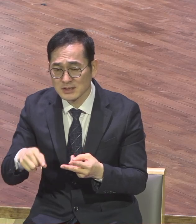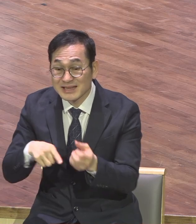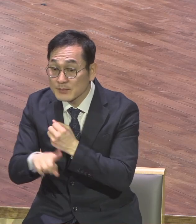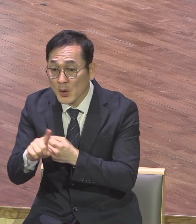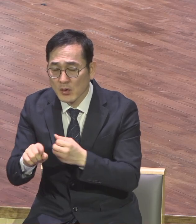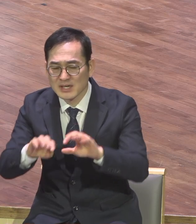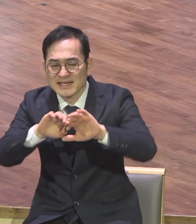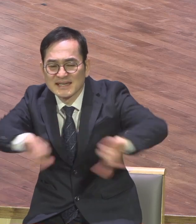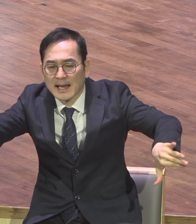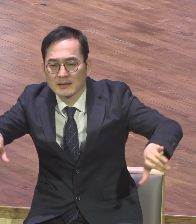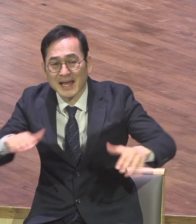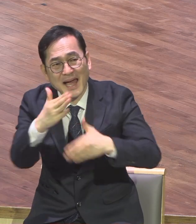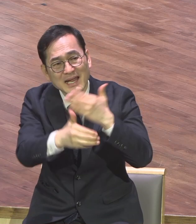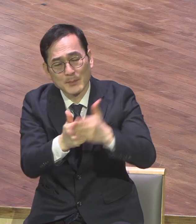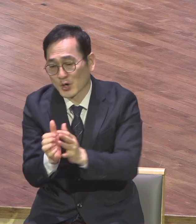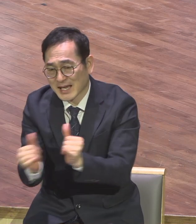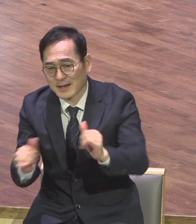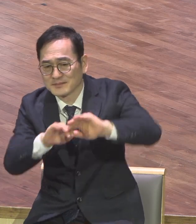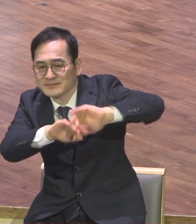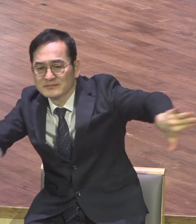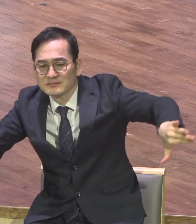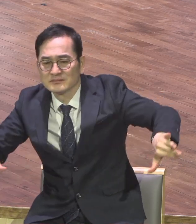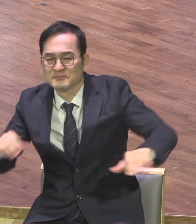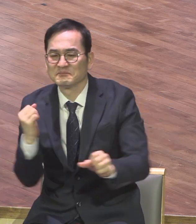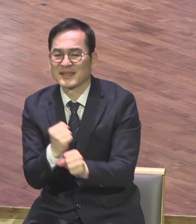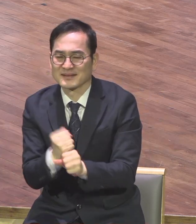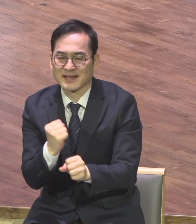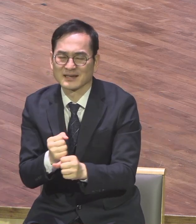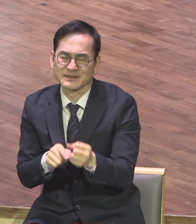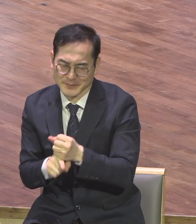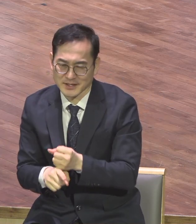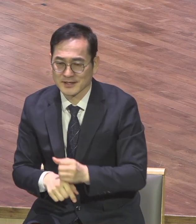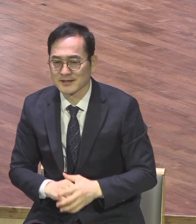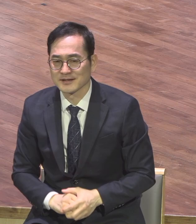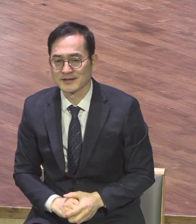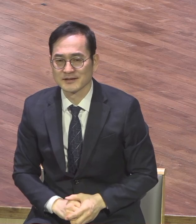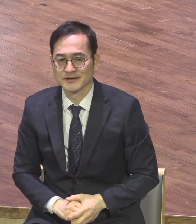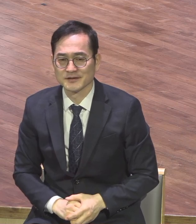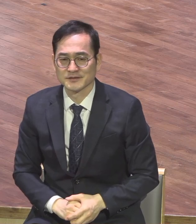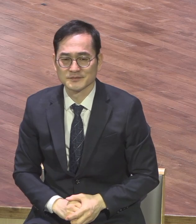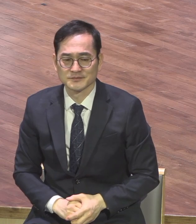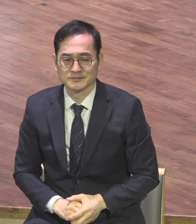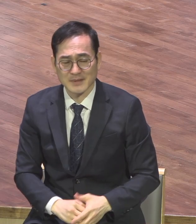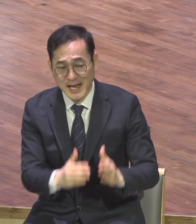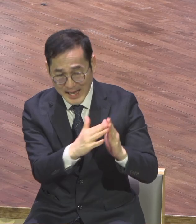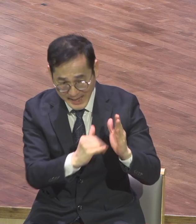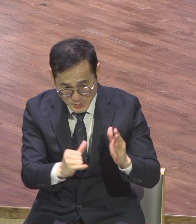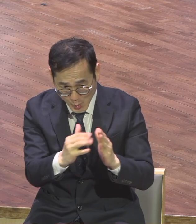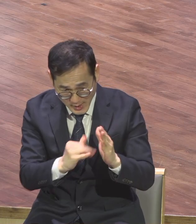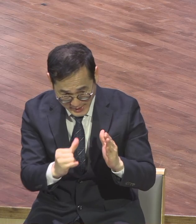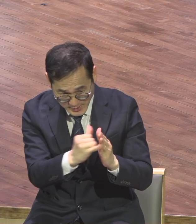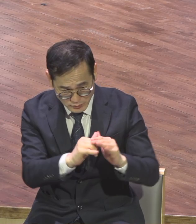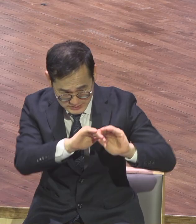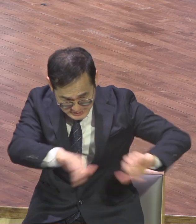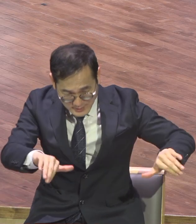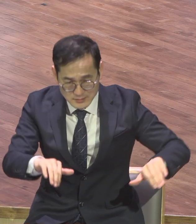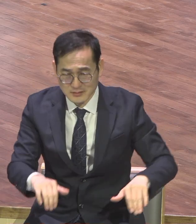사람 사이를 이간시켜요 사람과 사람 사이를 이간시켜요 가족과 가족 사이를 이간시켜요 성도와